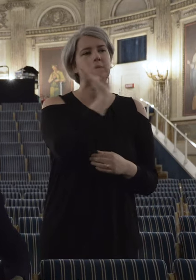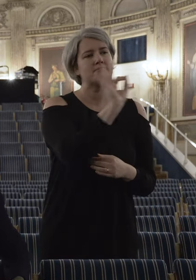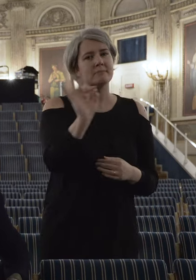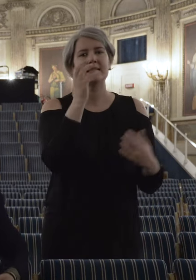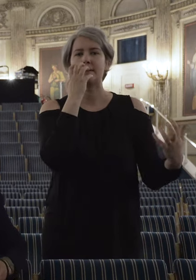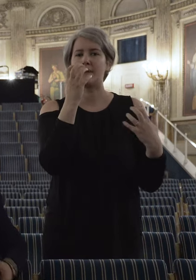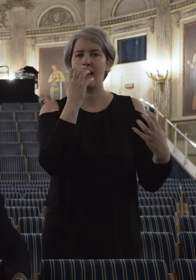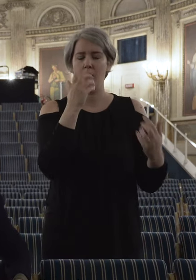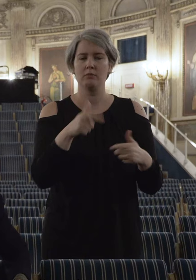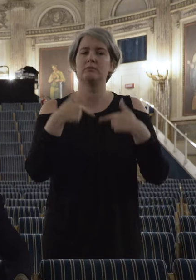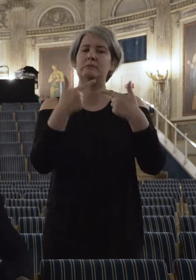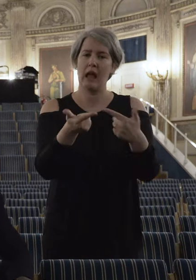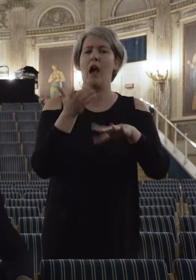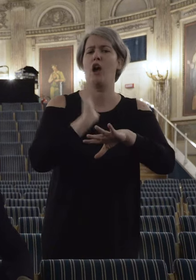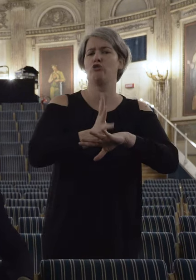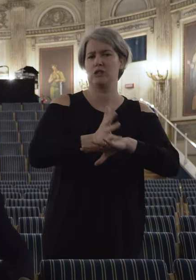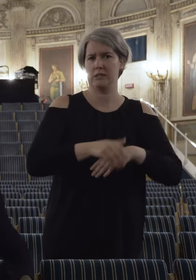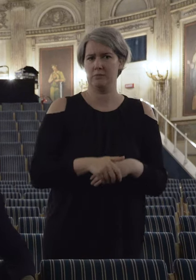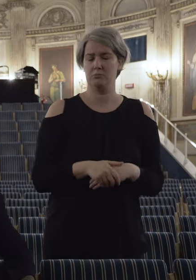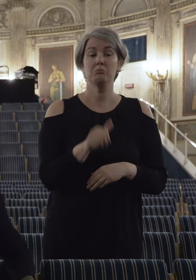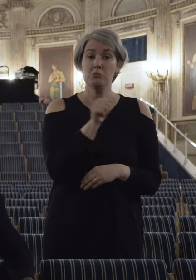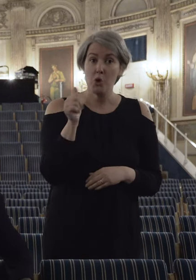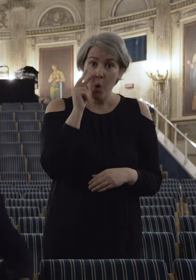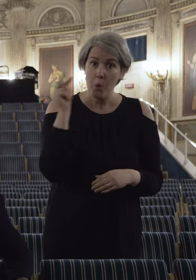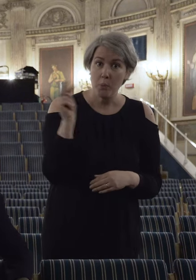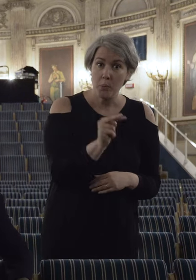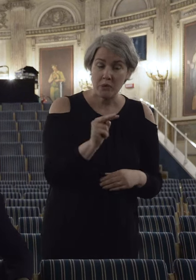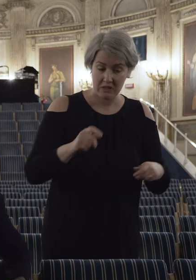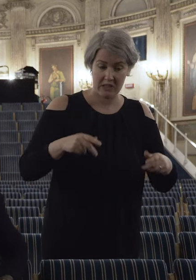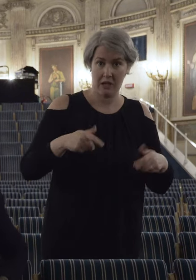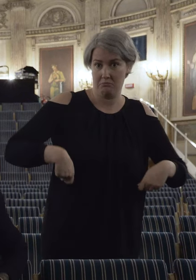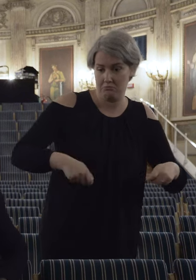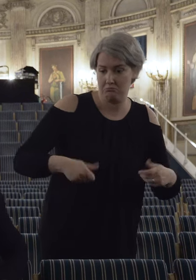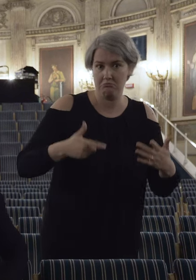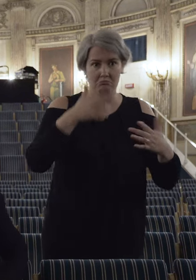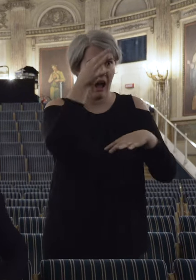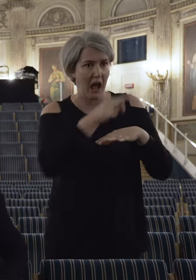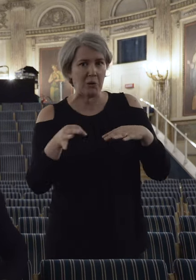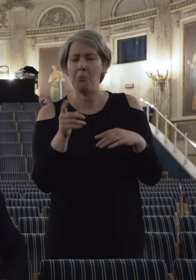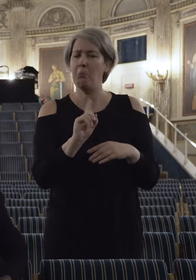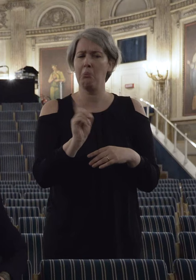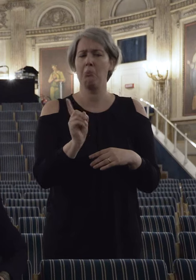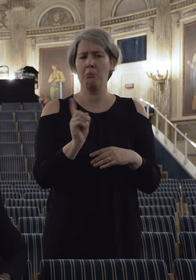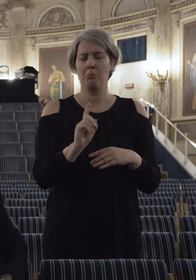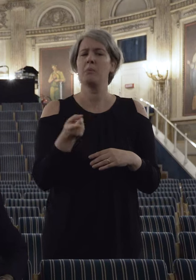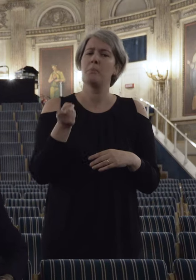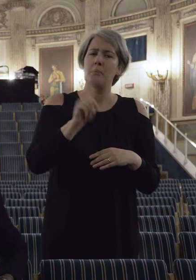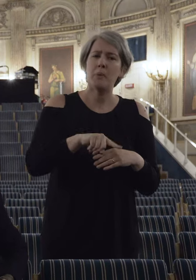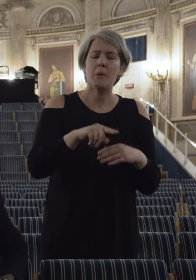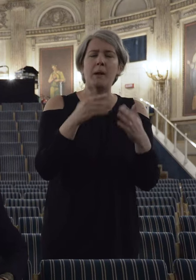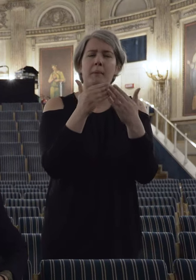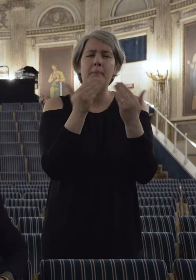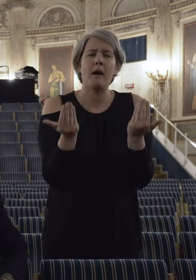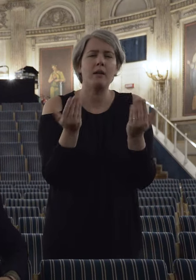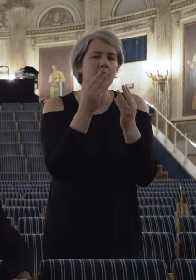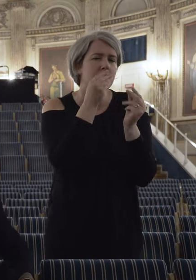spettacoli accessibili, non soltanto dal punto di vista architettonico ma anche abbattendo